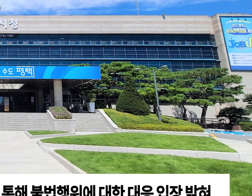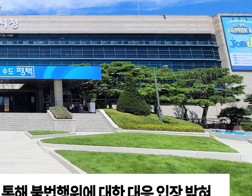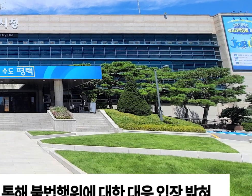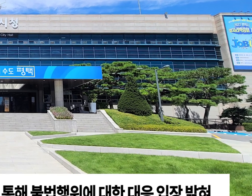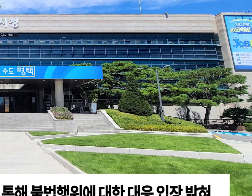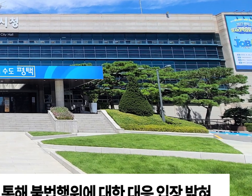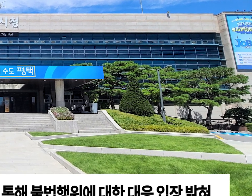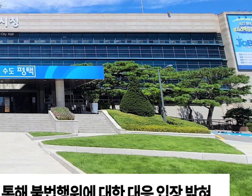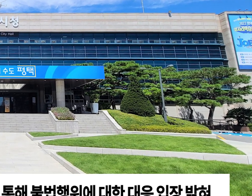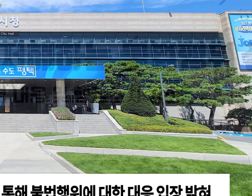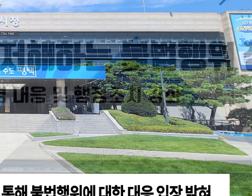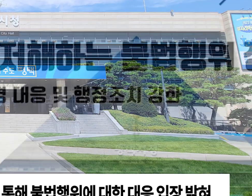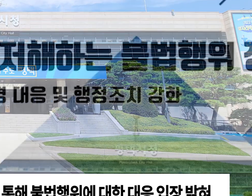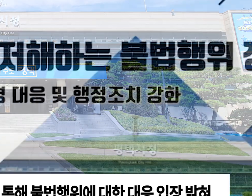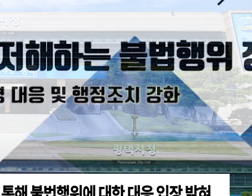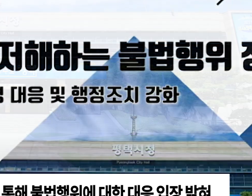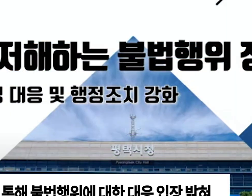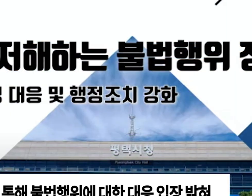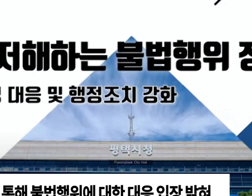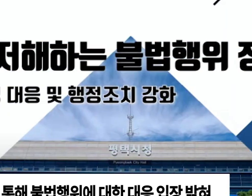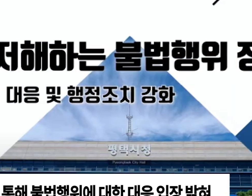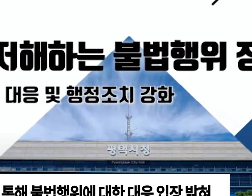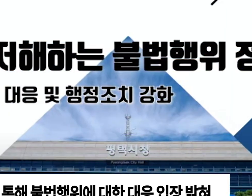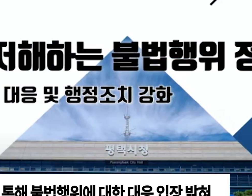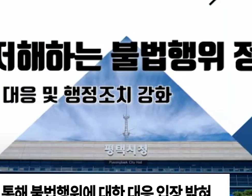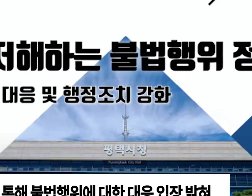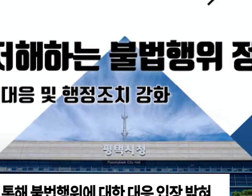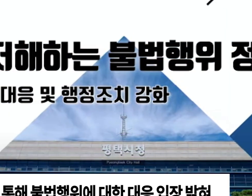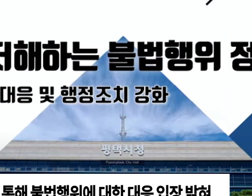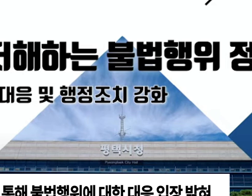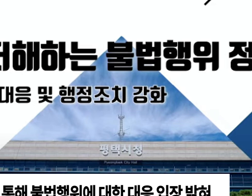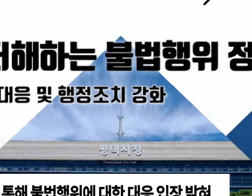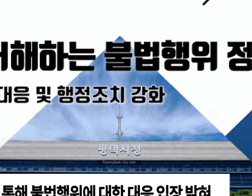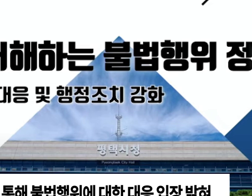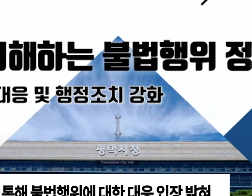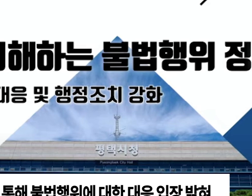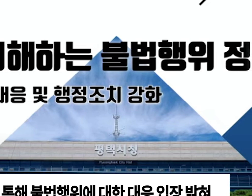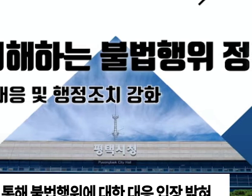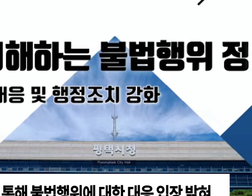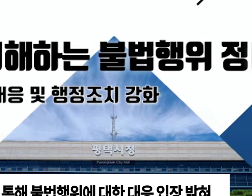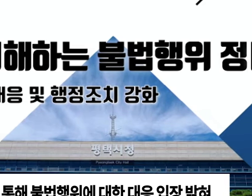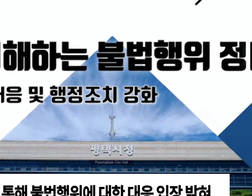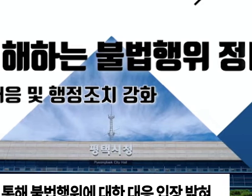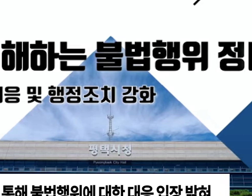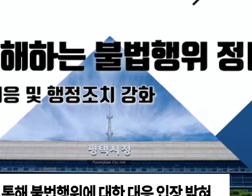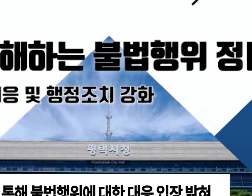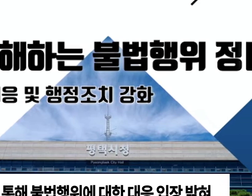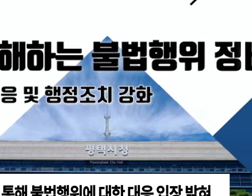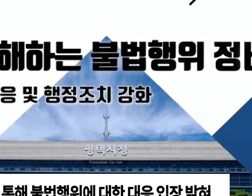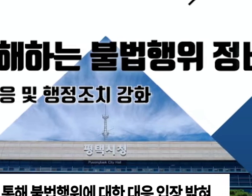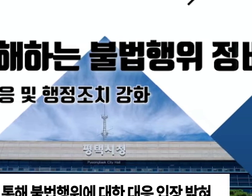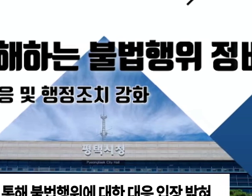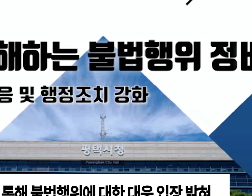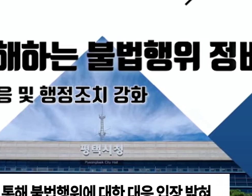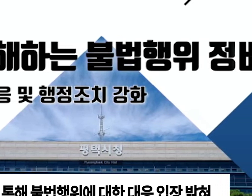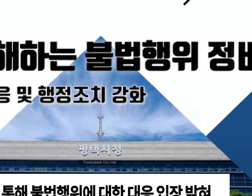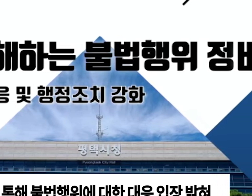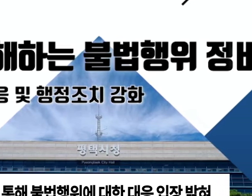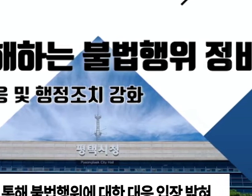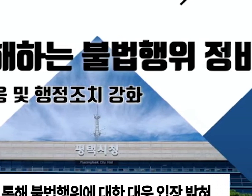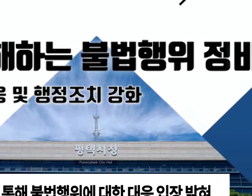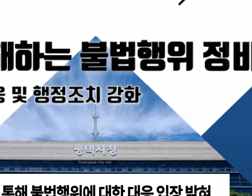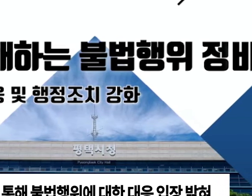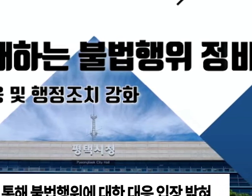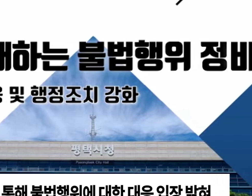13일 언론 브리핑을 통해 도시미관을 저해하는 불법 건축물과 불법 광고물, 쓰레기 무단투기 등